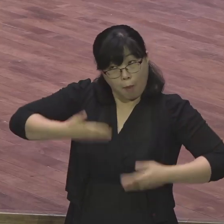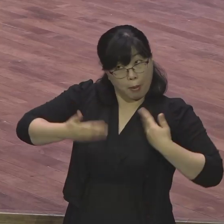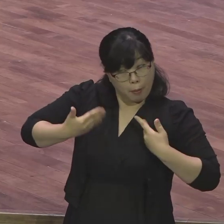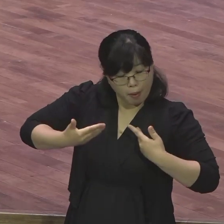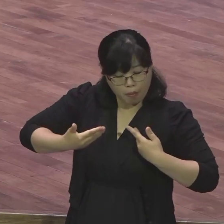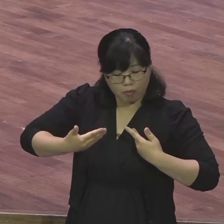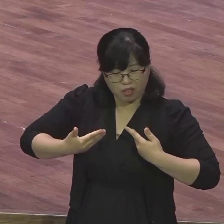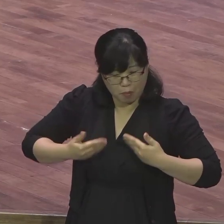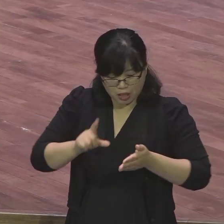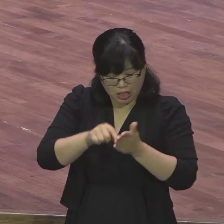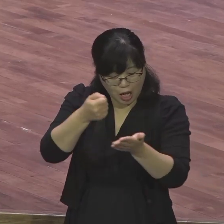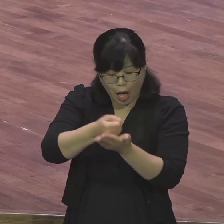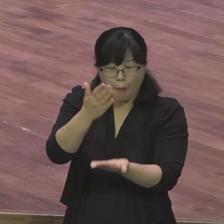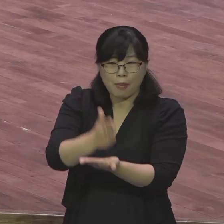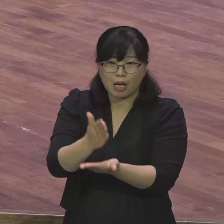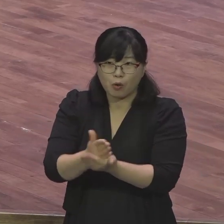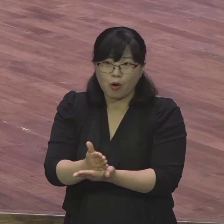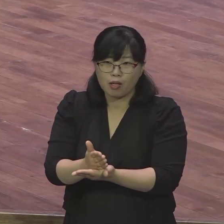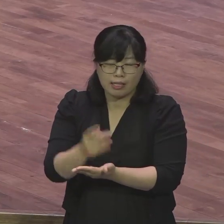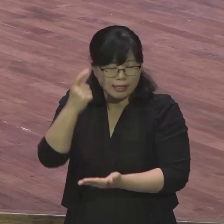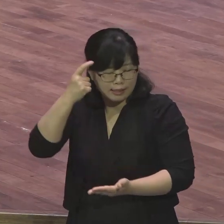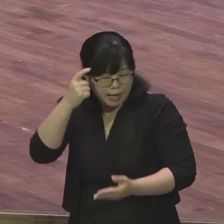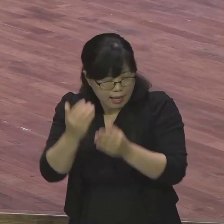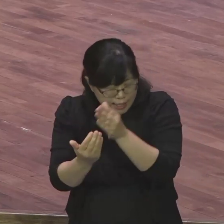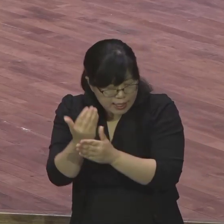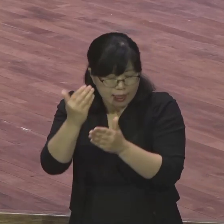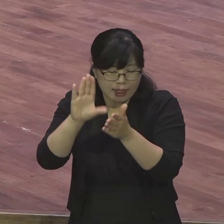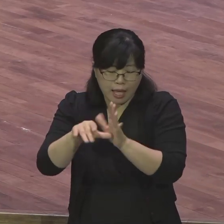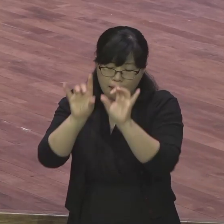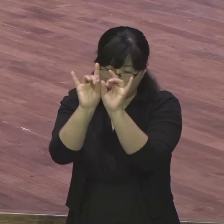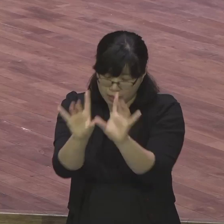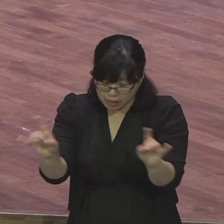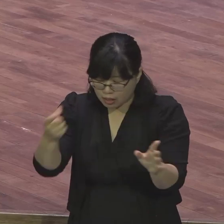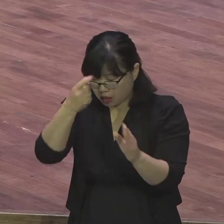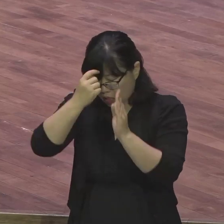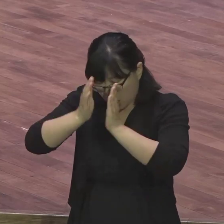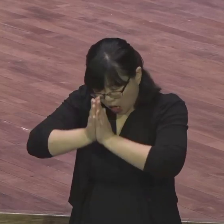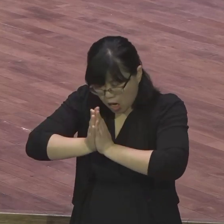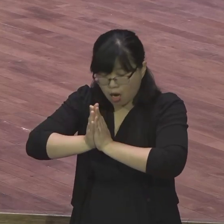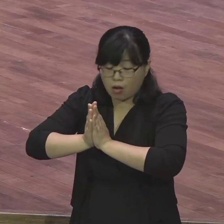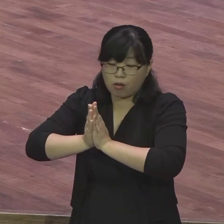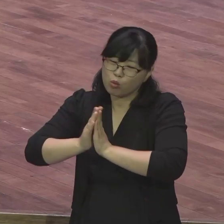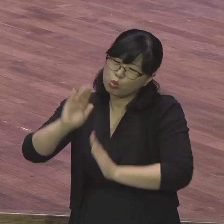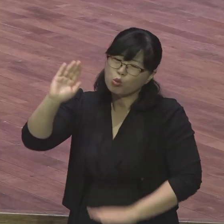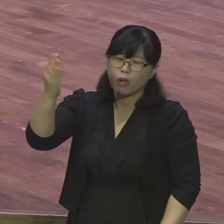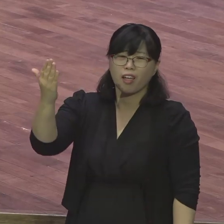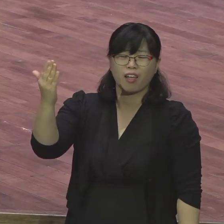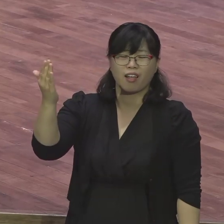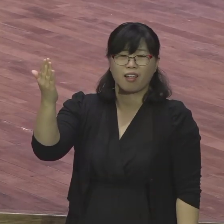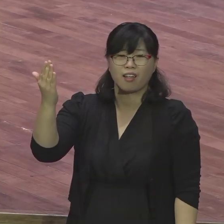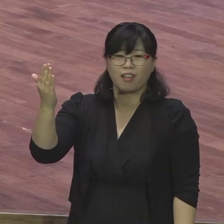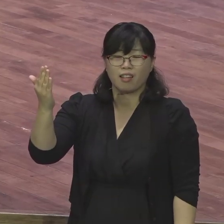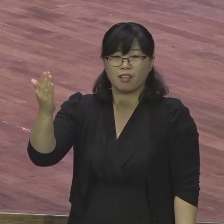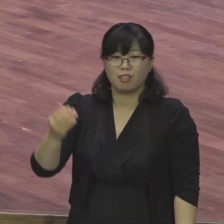성령하는 데 기도하고 무시로 기도해요 무시로 쓰지 않나요 앞에 기도해요 늘 뭐 24시 그냥